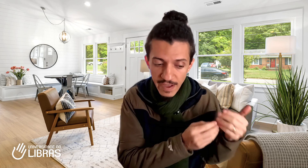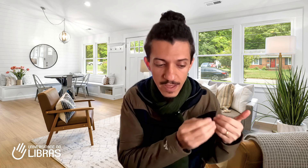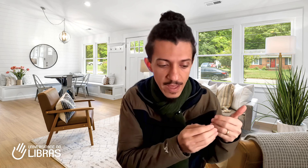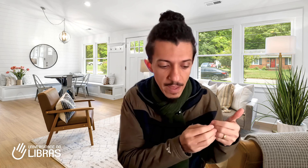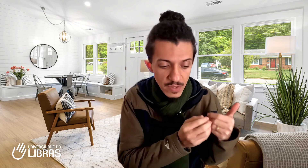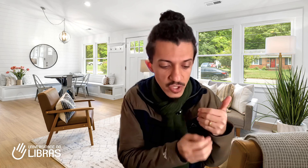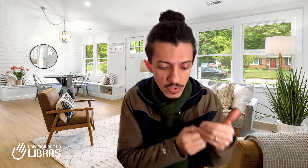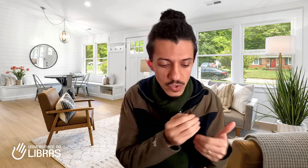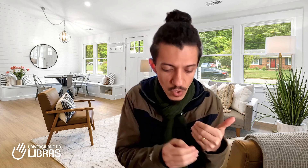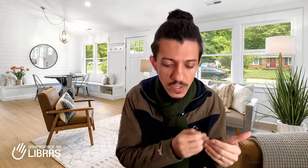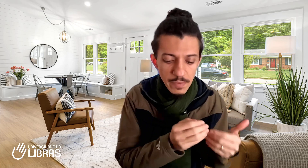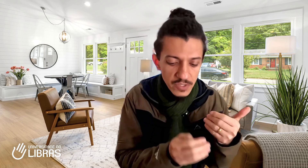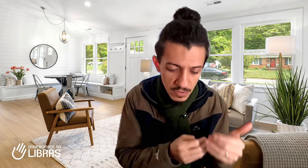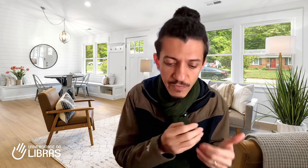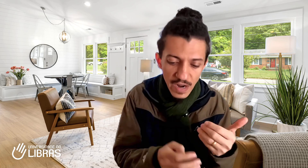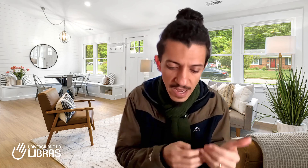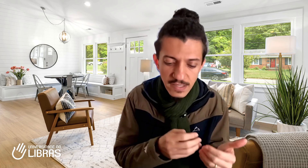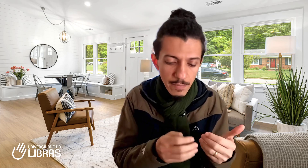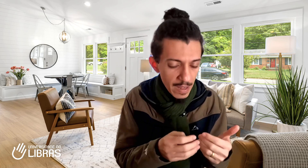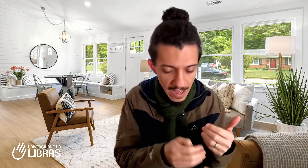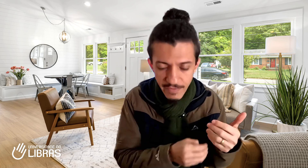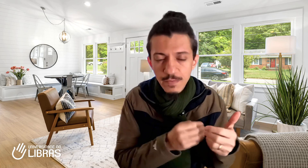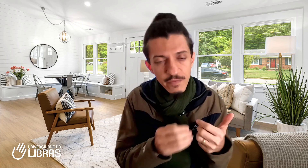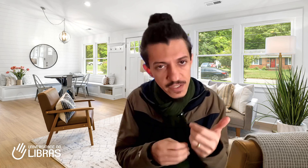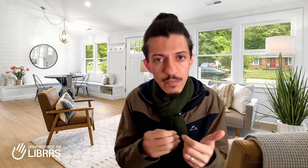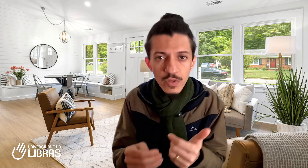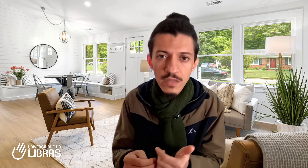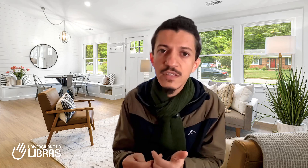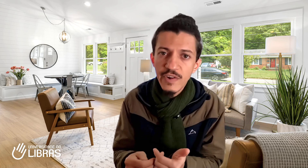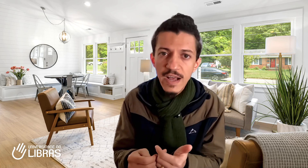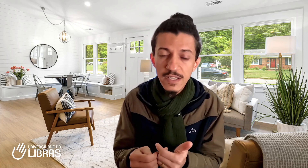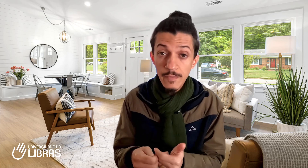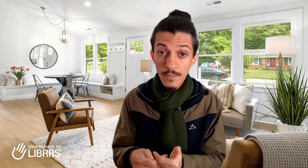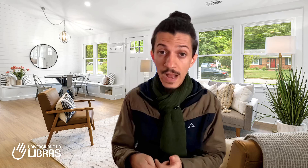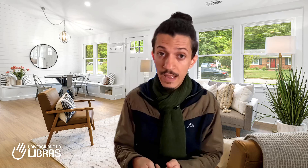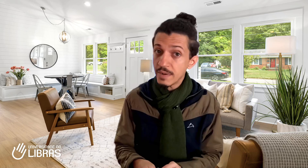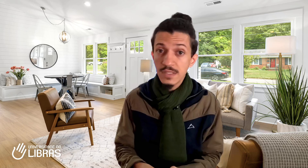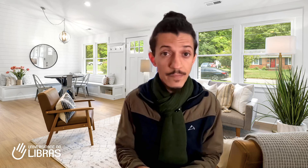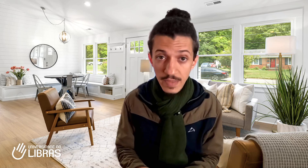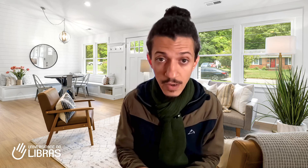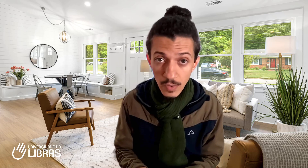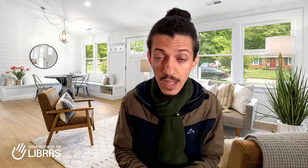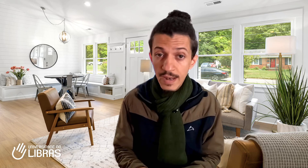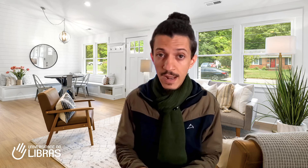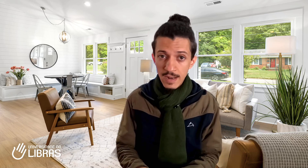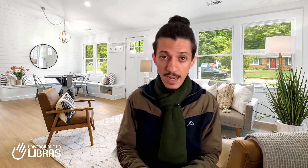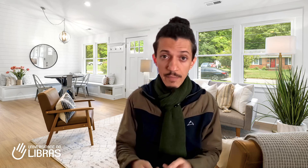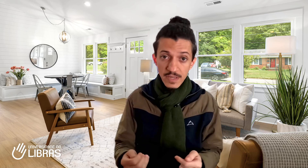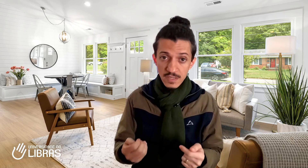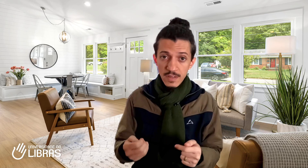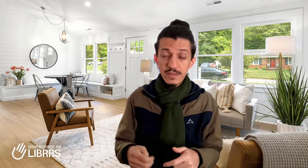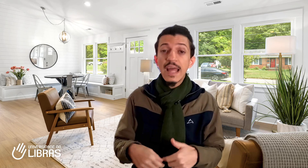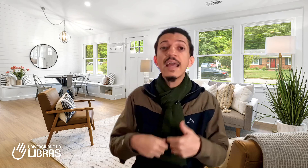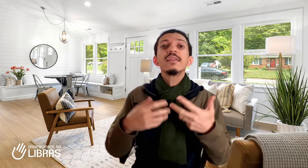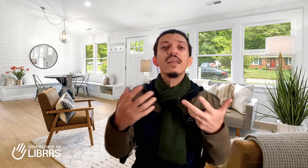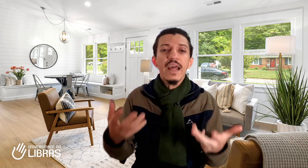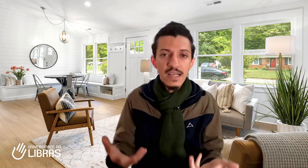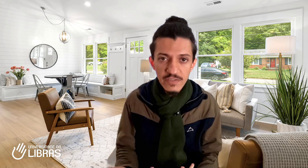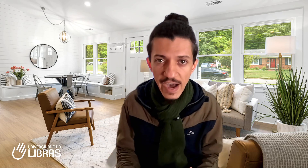emitindo sons, emitindo frases, palavras para você ir montando as frases. Na Libras, não. Na Libras, dentre as várias